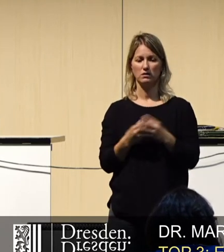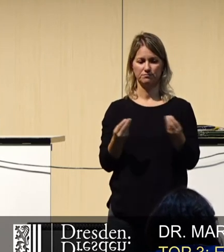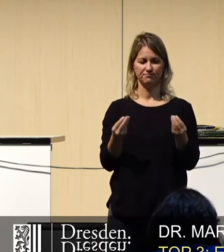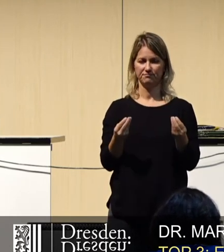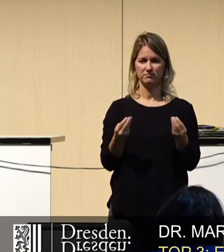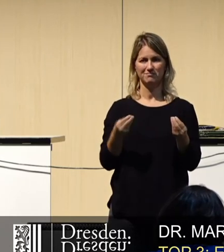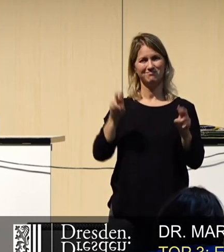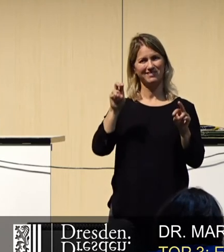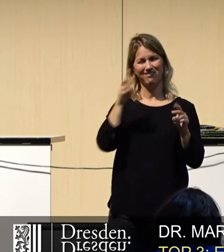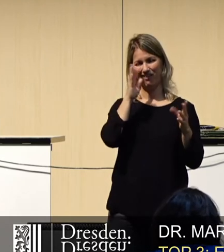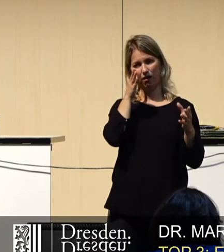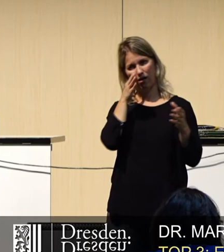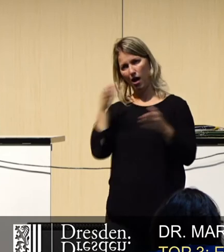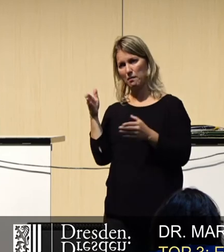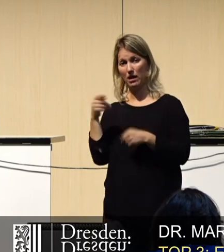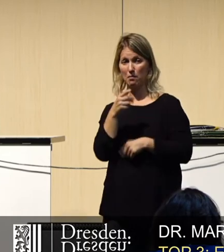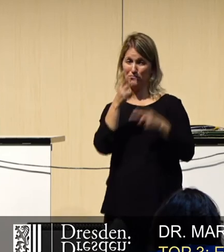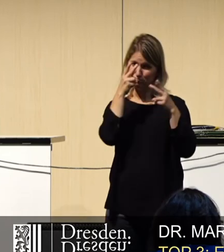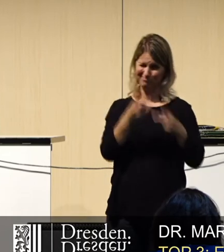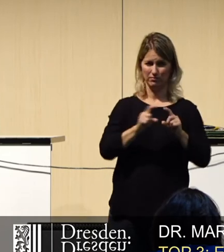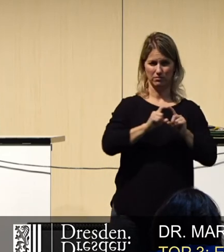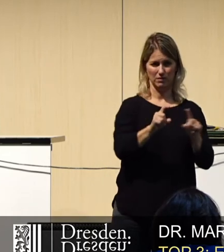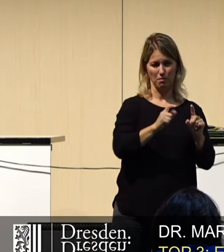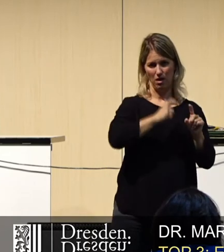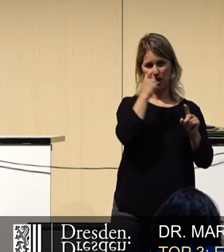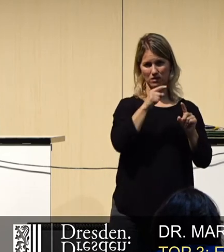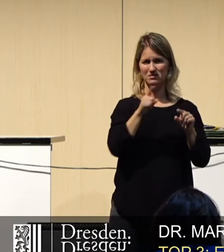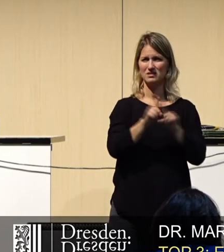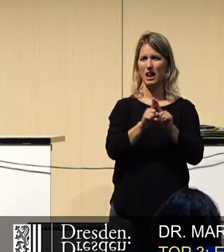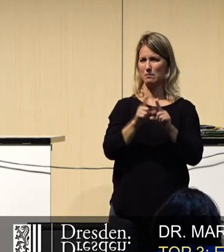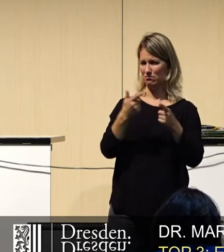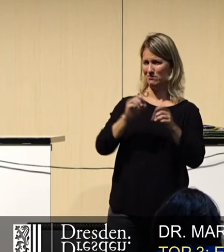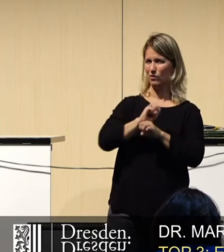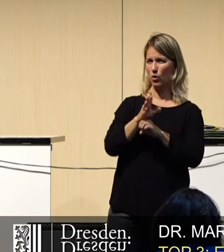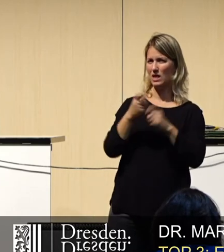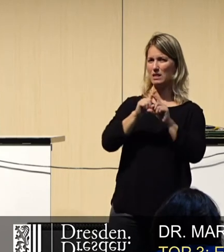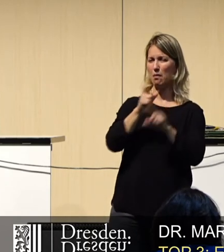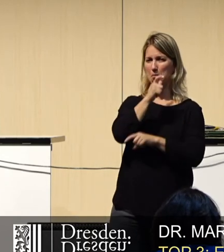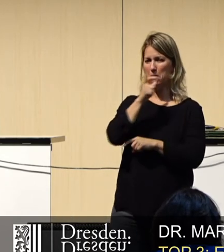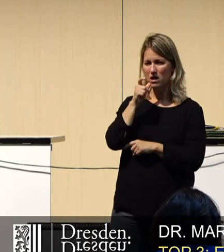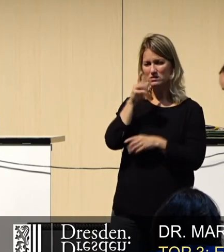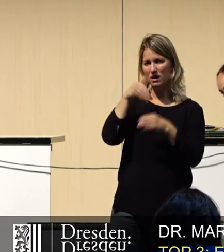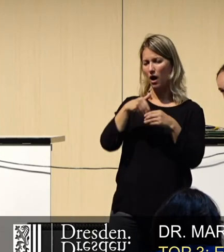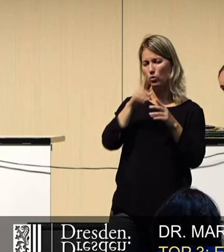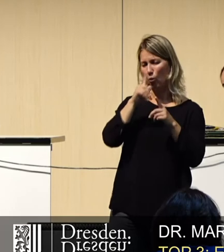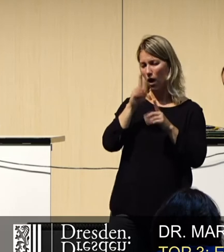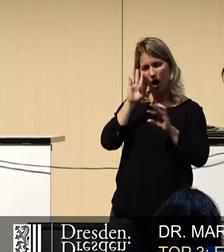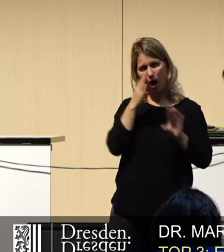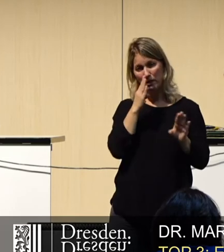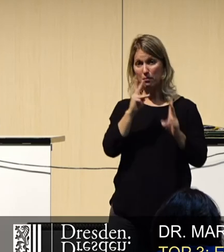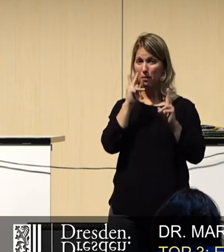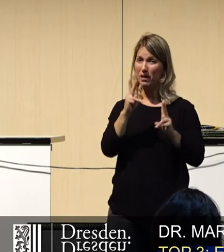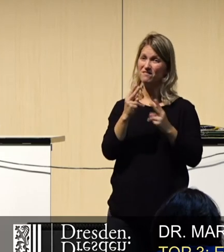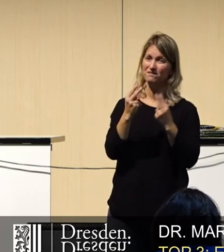Ablenken von den wirklichen Fragen, genauso wie die Maske bei Corona auch ein Ablenken ist von den wirklich